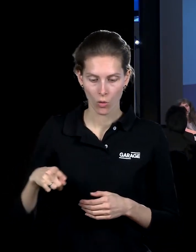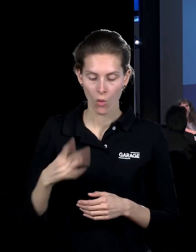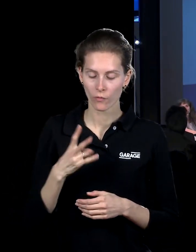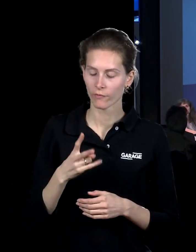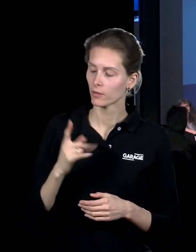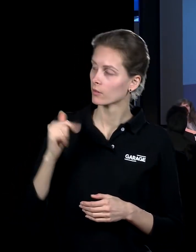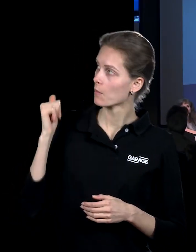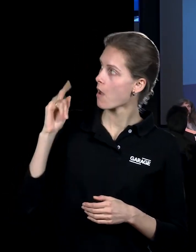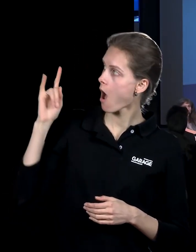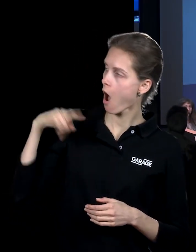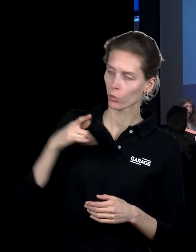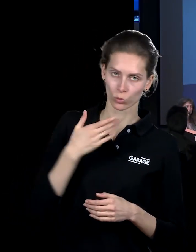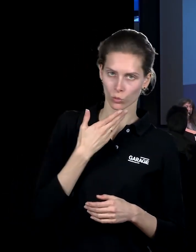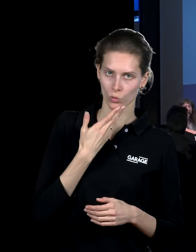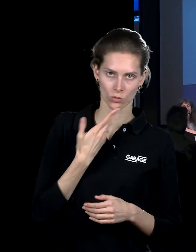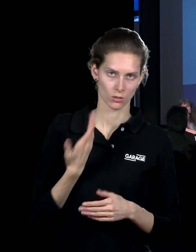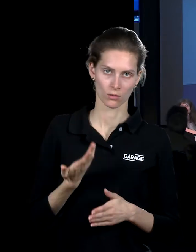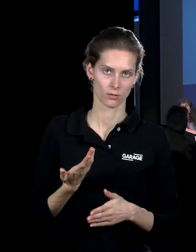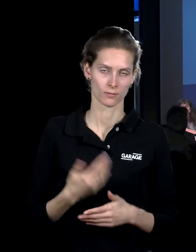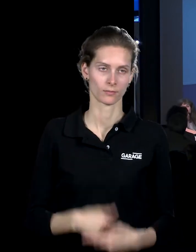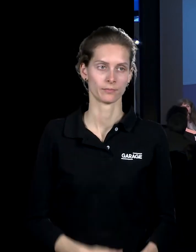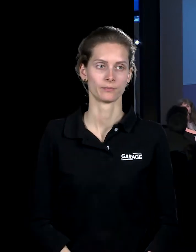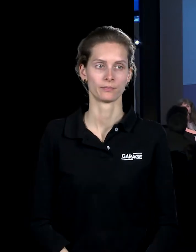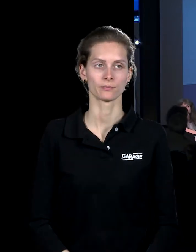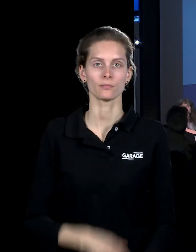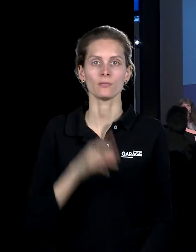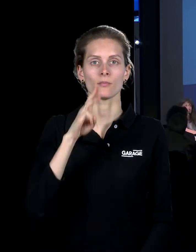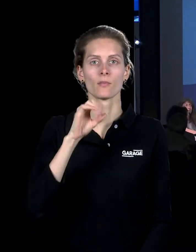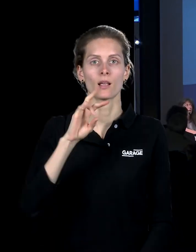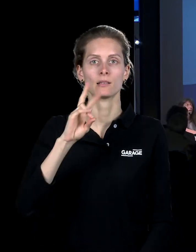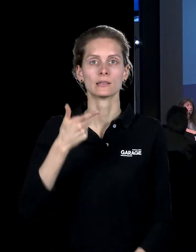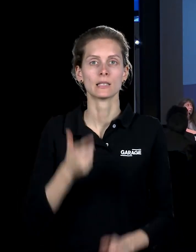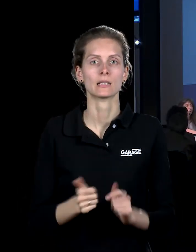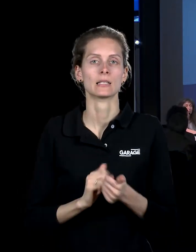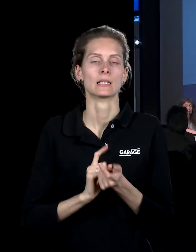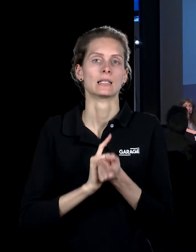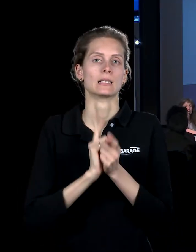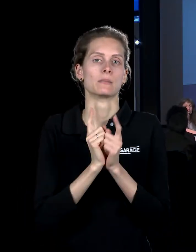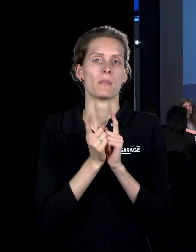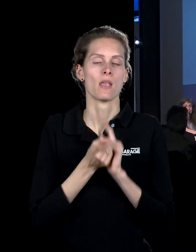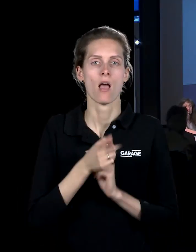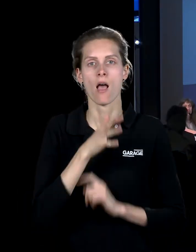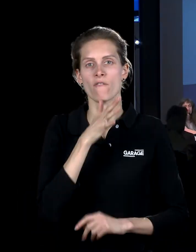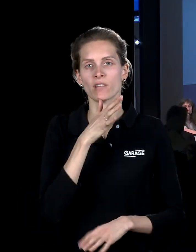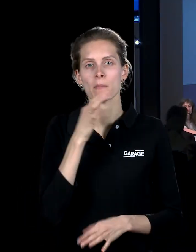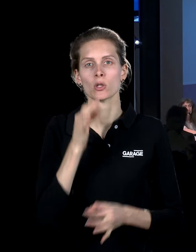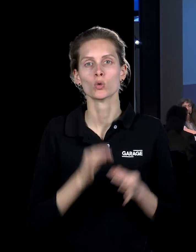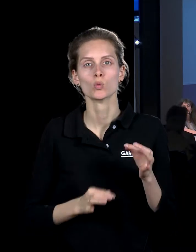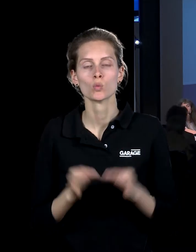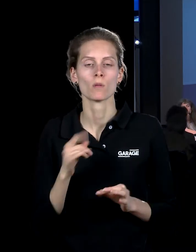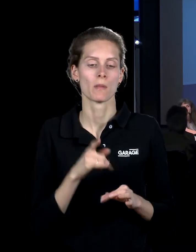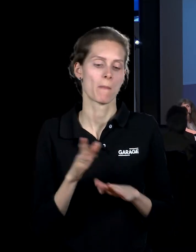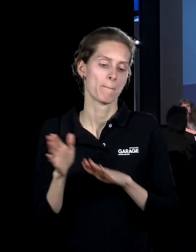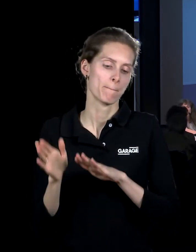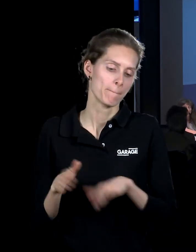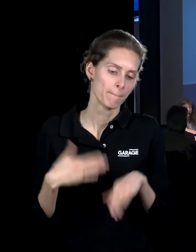тень от окна, которого не существует, которая там, эта тень, которая меняется в зависимости от времени суток, которые где-то там проходят. Но